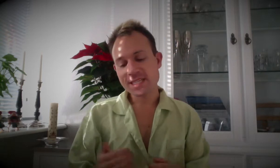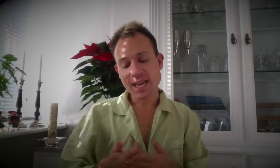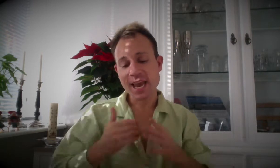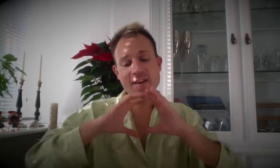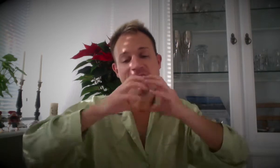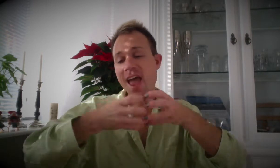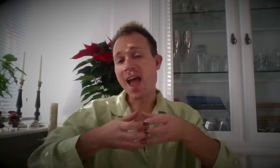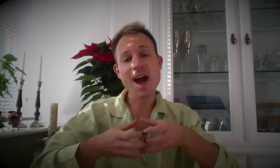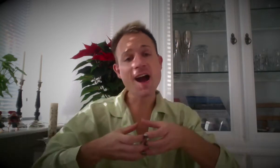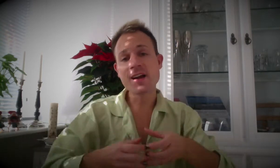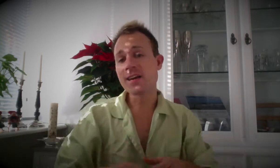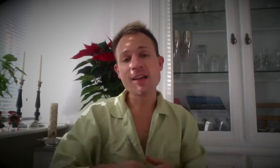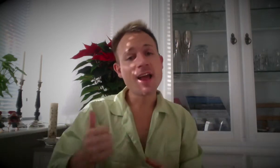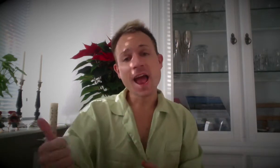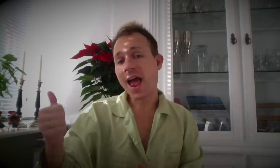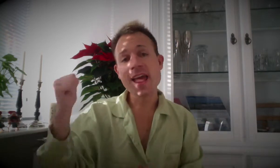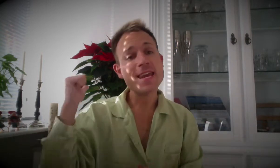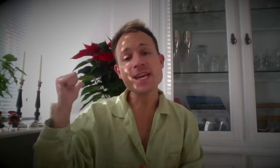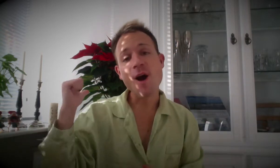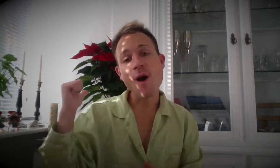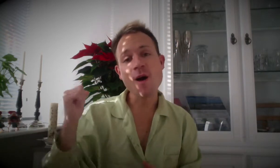til en hverdag i går.